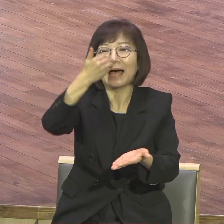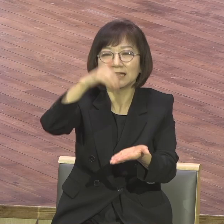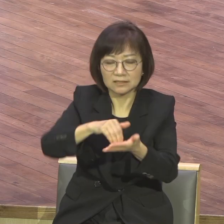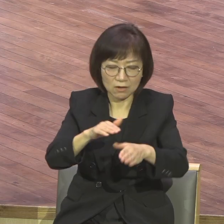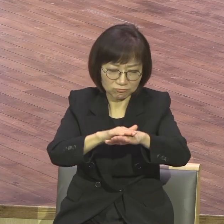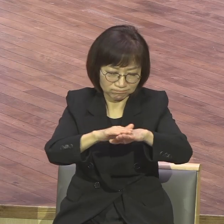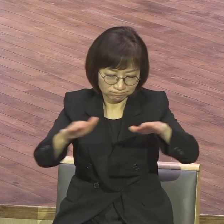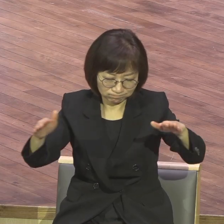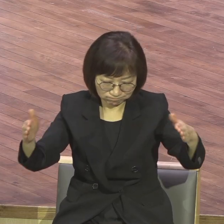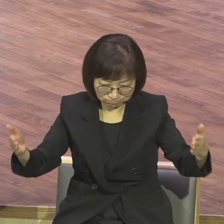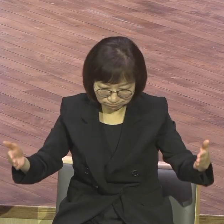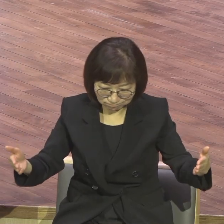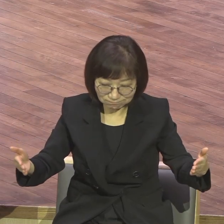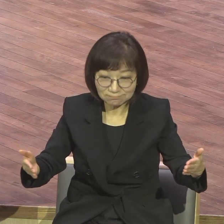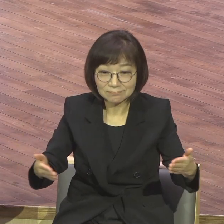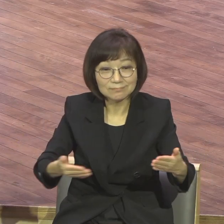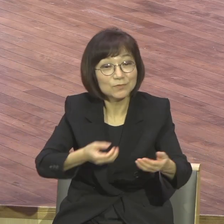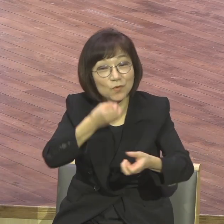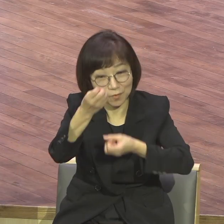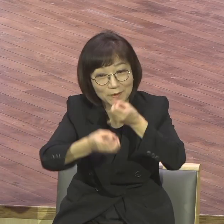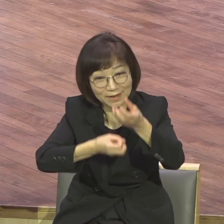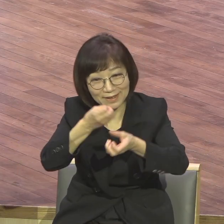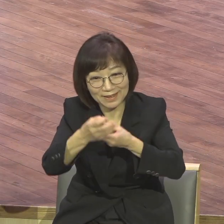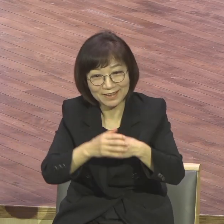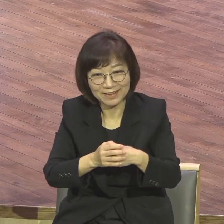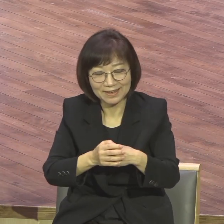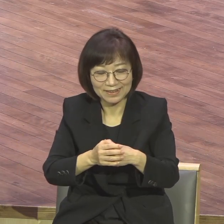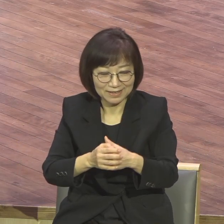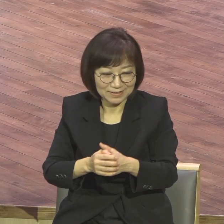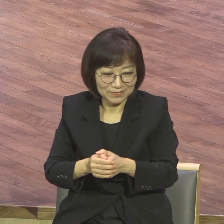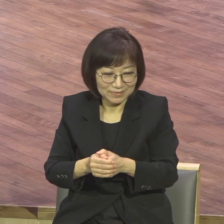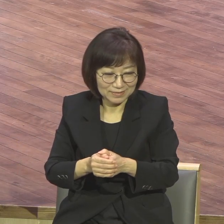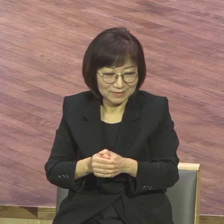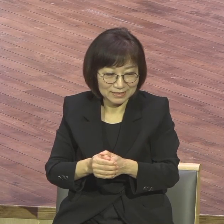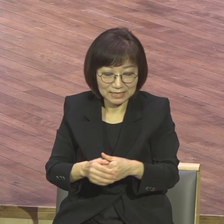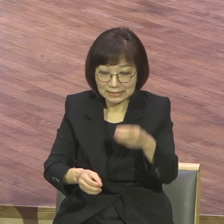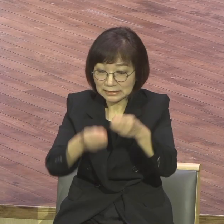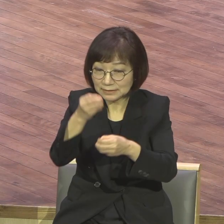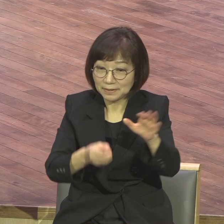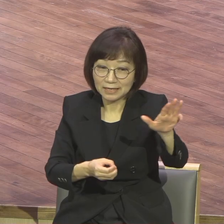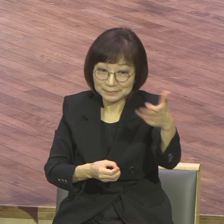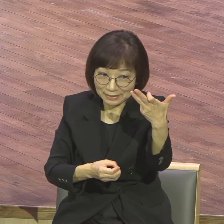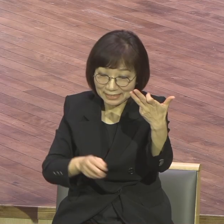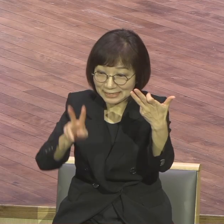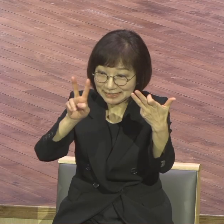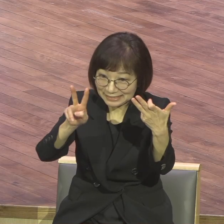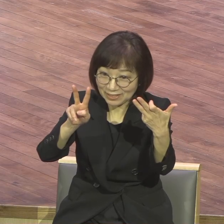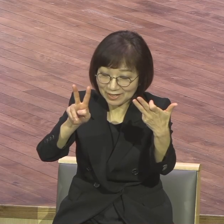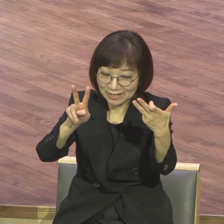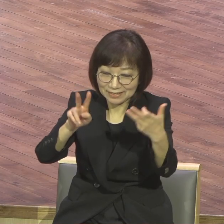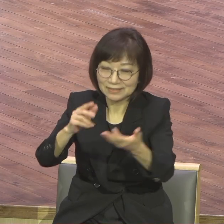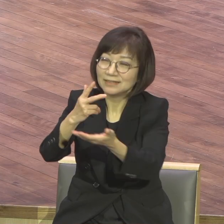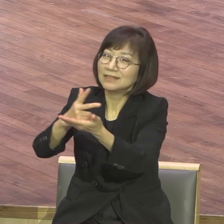고백하는 그런 내용들이 많이 나와요. 대표적으로 10편 18편 2절에 보면 여호와는 나의